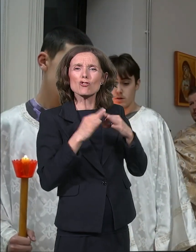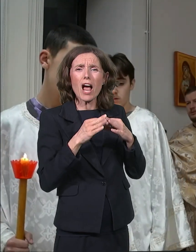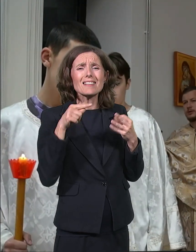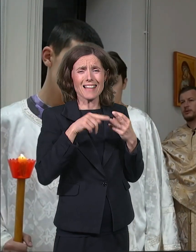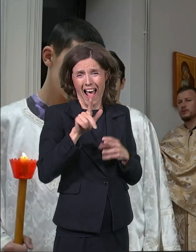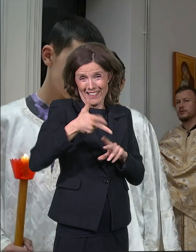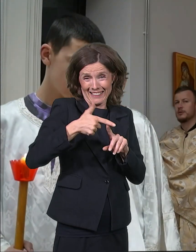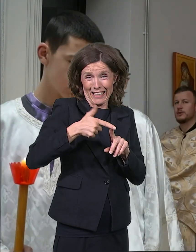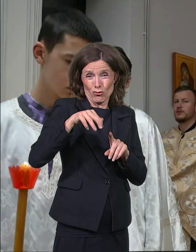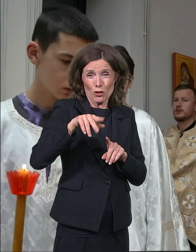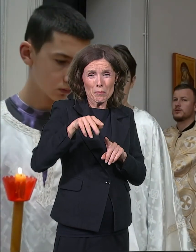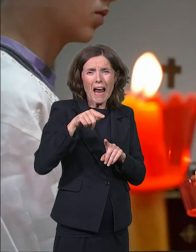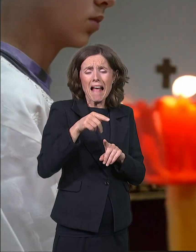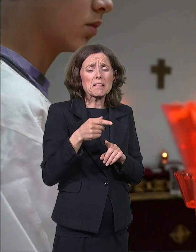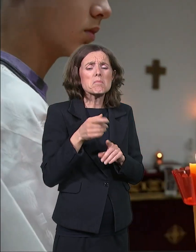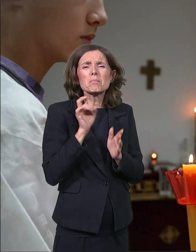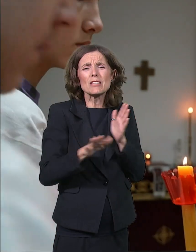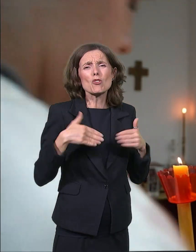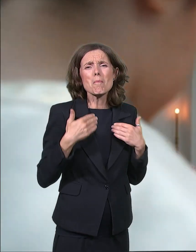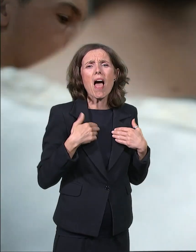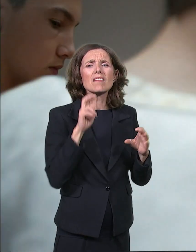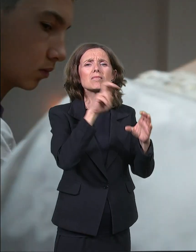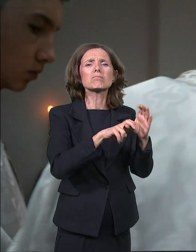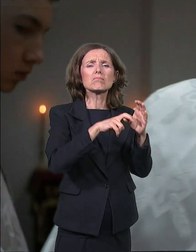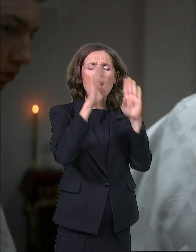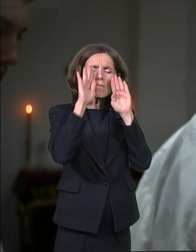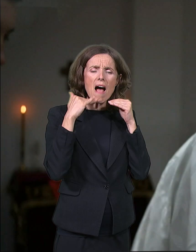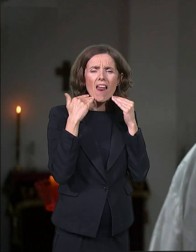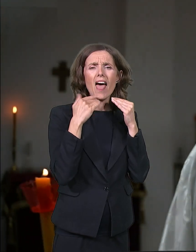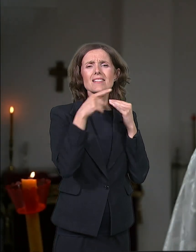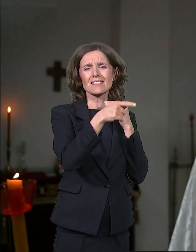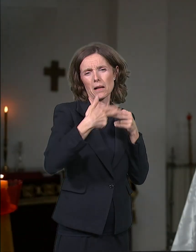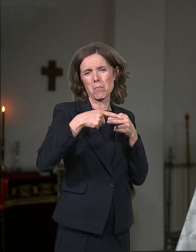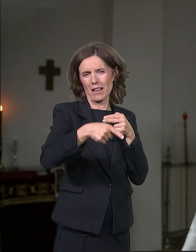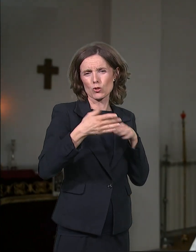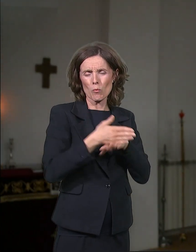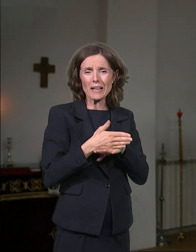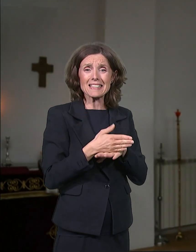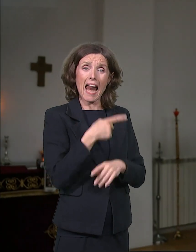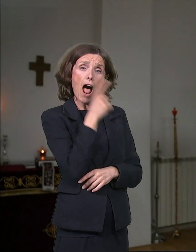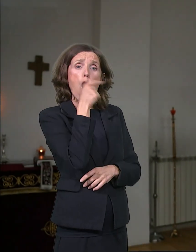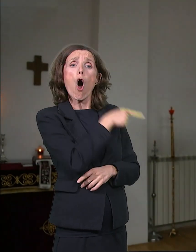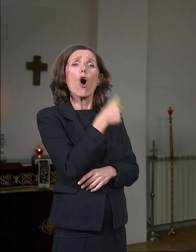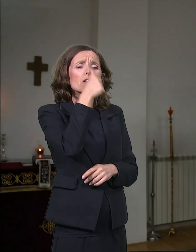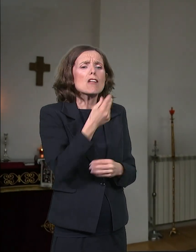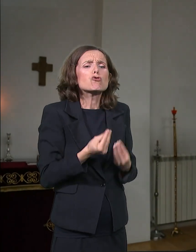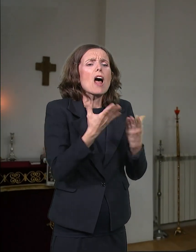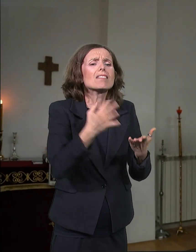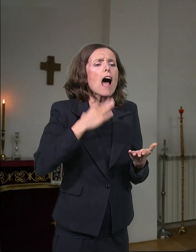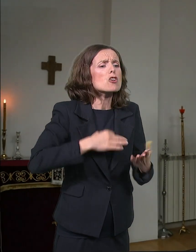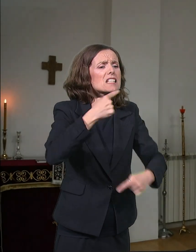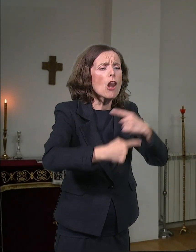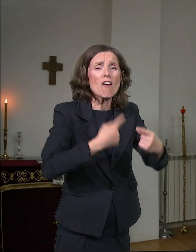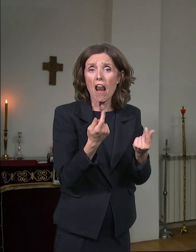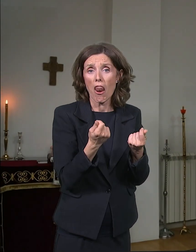Svetog Marka, nedaleko od Prizrena. Ono što je Andra ostavio sinovima u nasledđe, dakle, nije bio novac, ali je